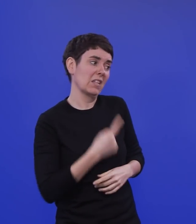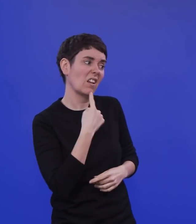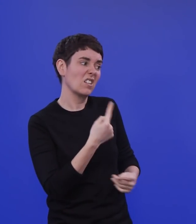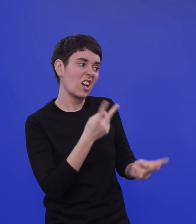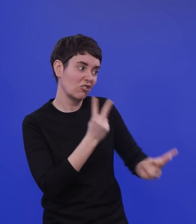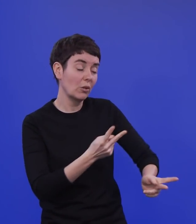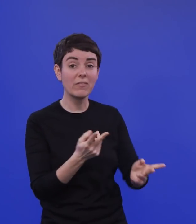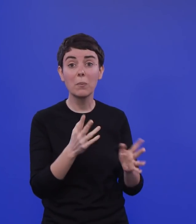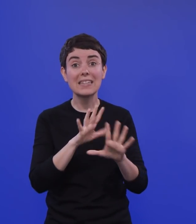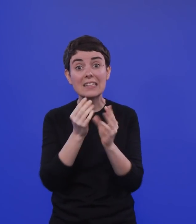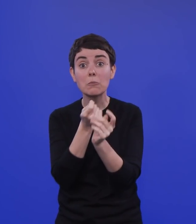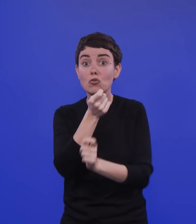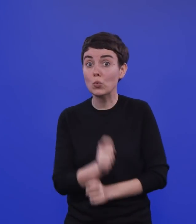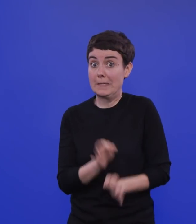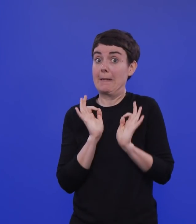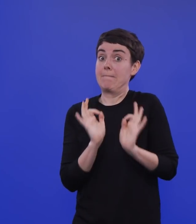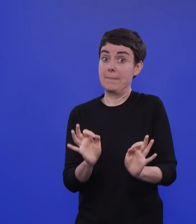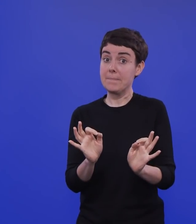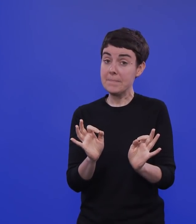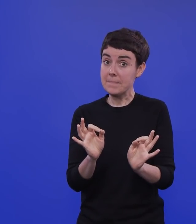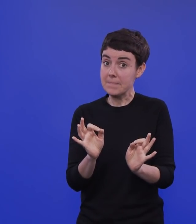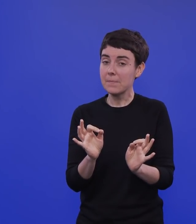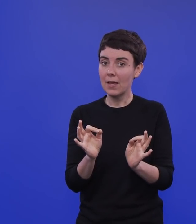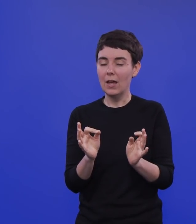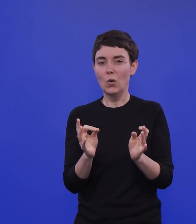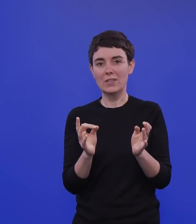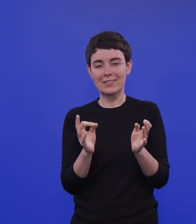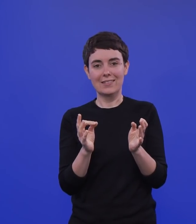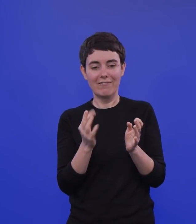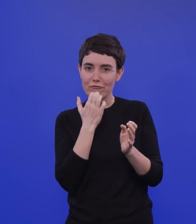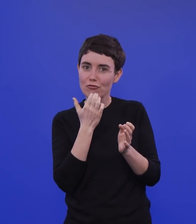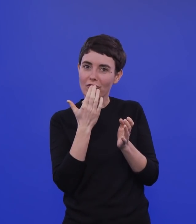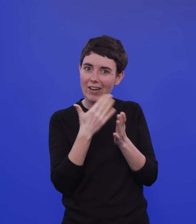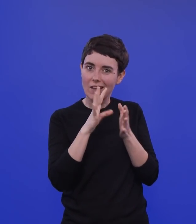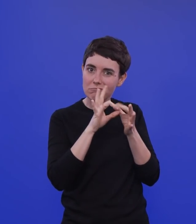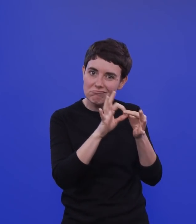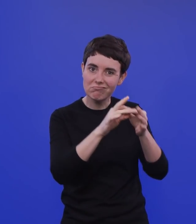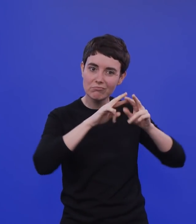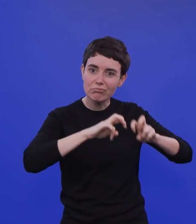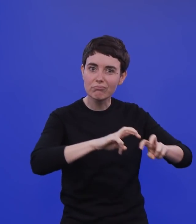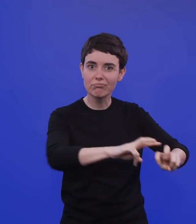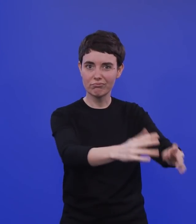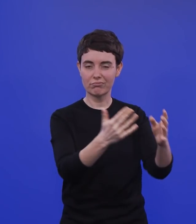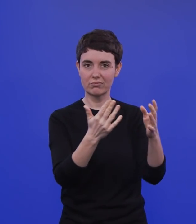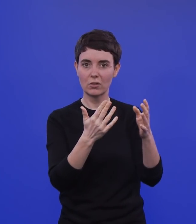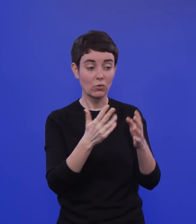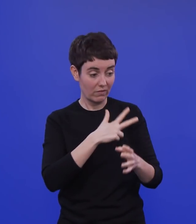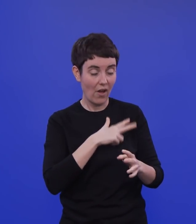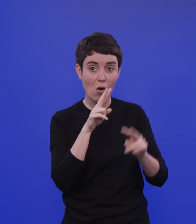gemachte Studie schon mal hat, dass man da natürlich auch weiter nachschaut und gerade diesen Unterschied betrachtet. Also wenn man die Schulen